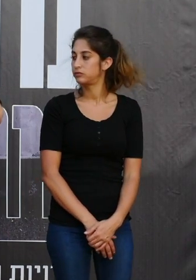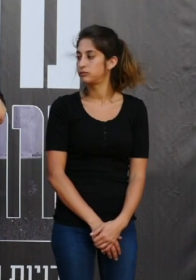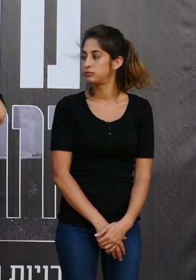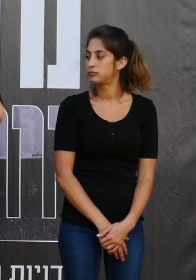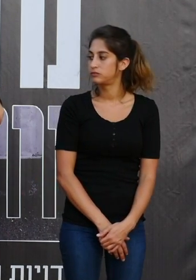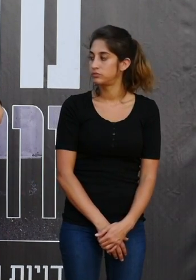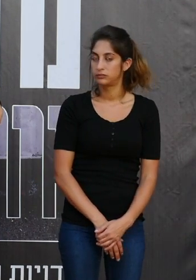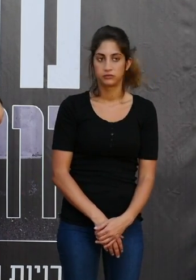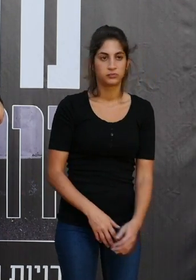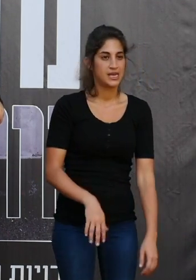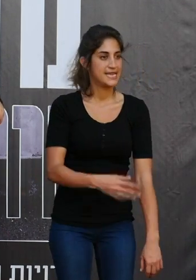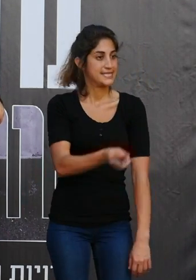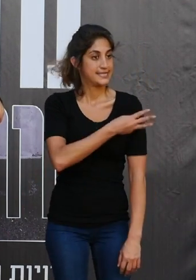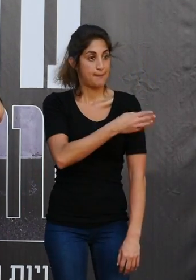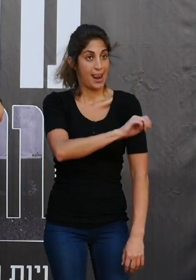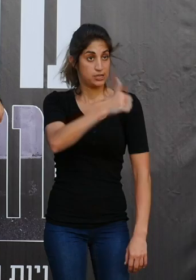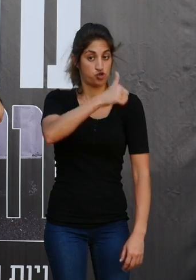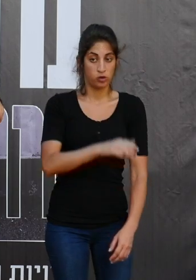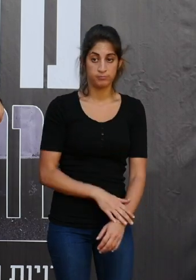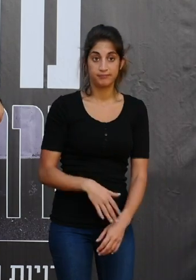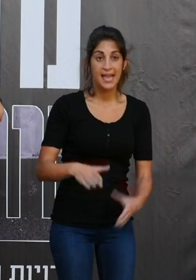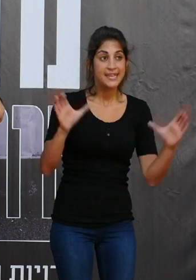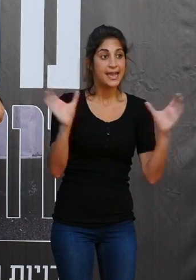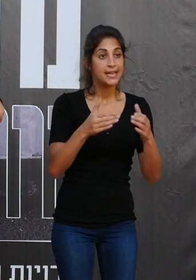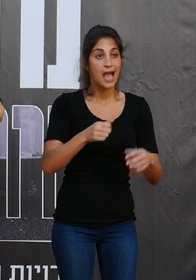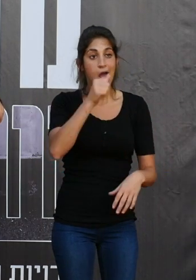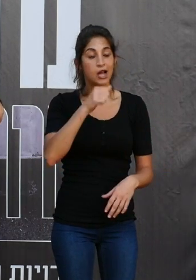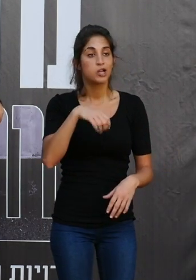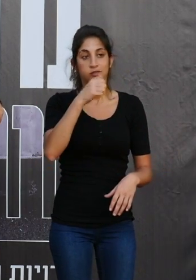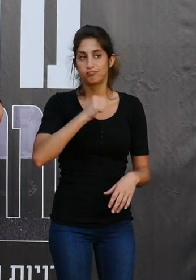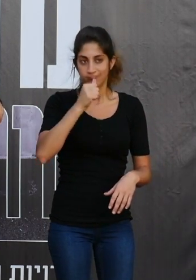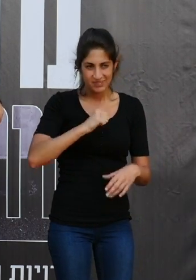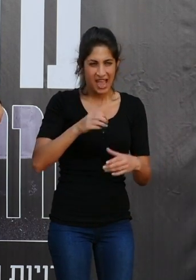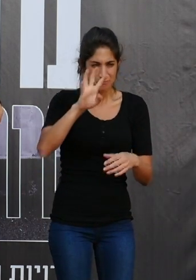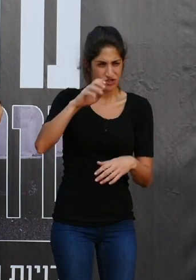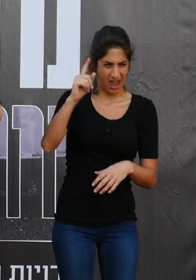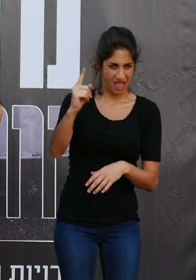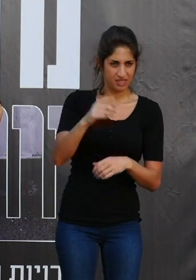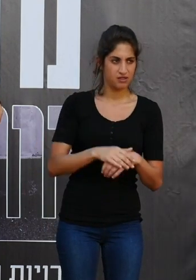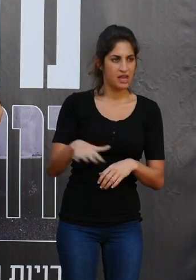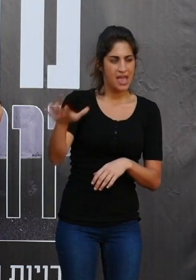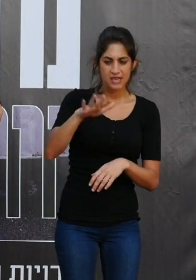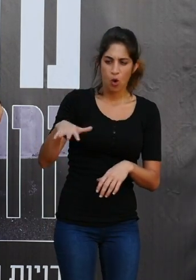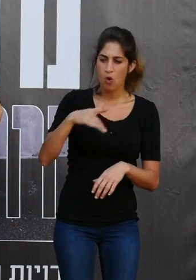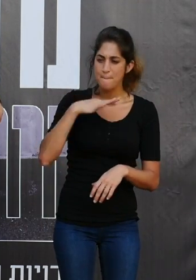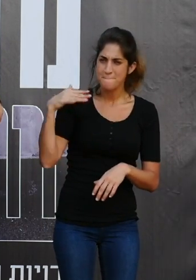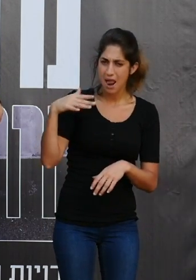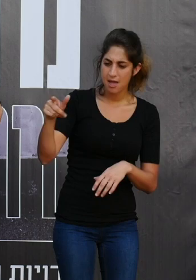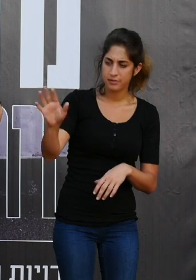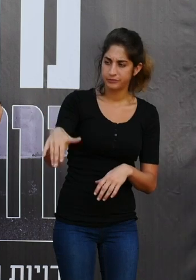דרגע הסמל ראשון, יחידה גדוד 50 נחל, אזור רמלה ואלבירה,